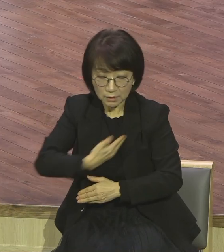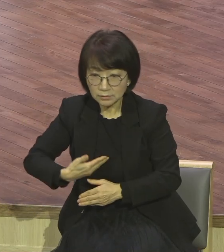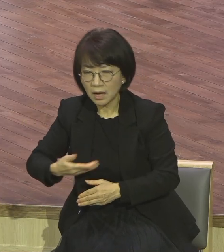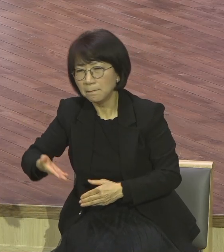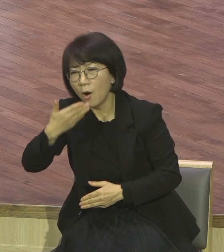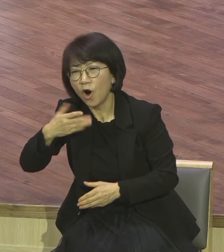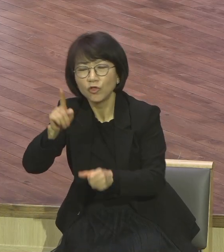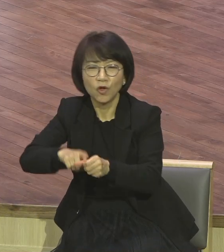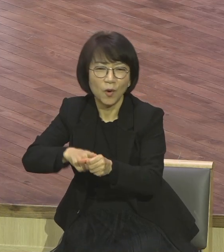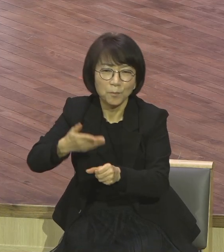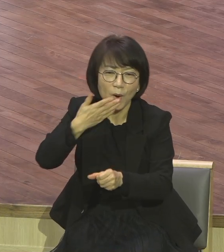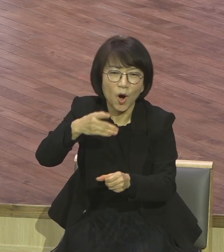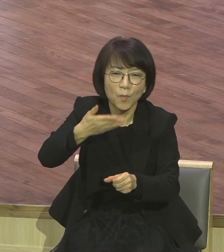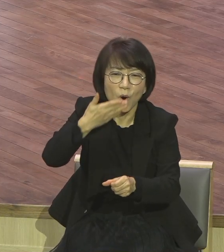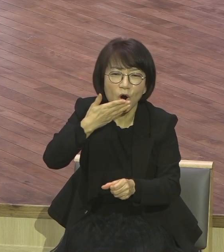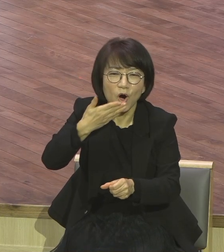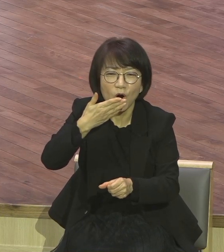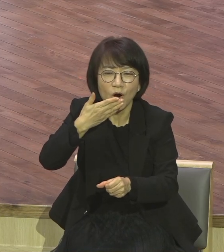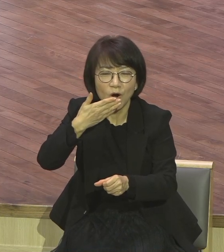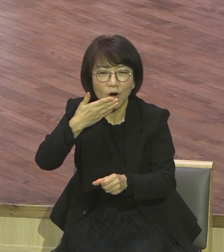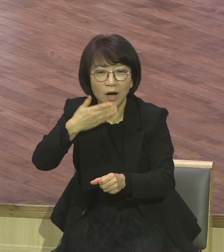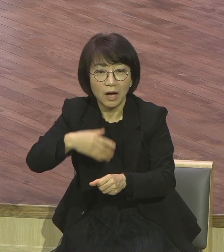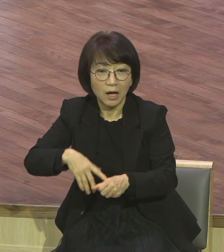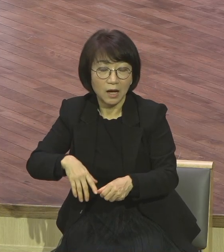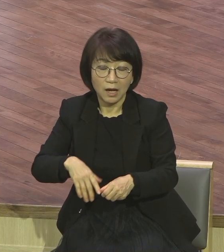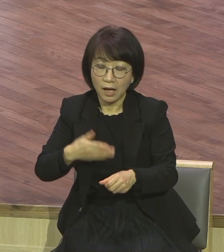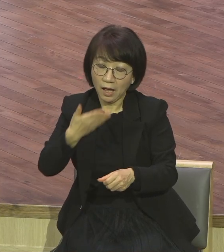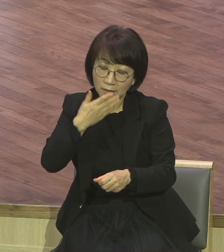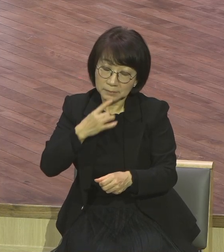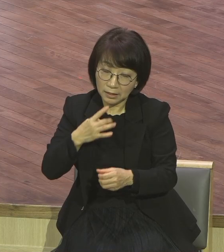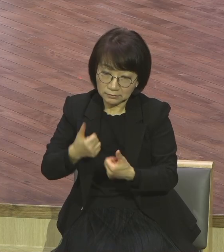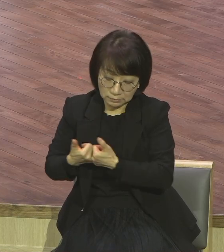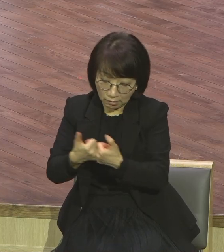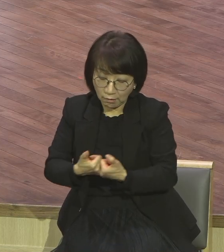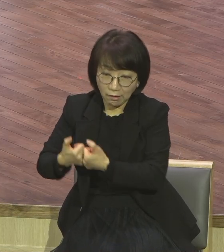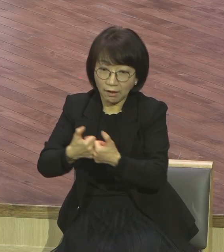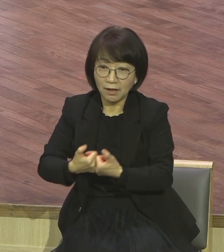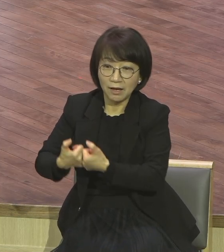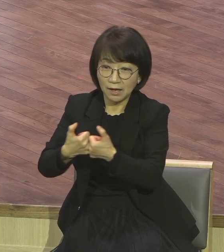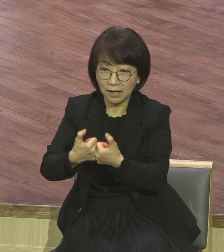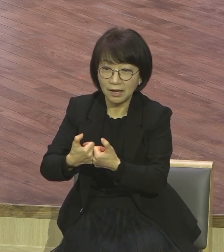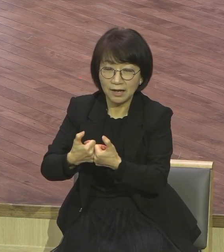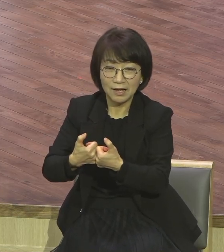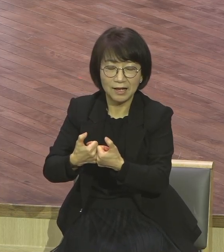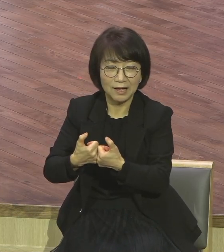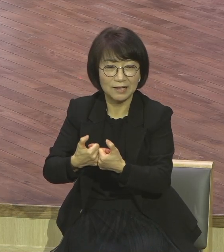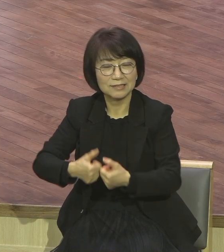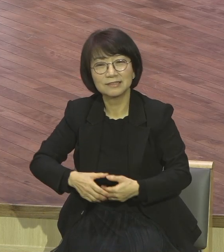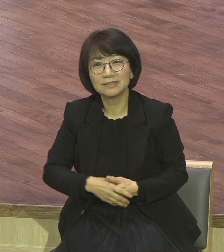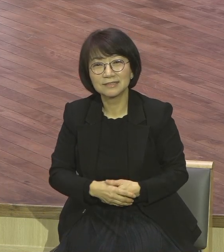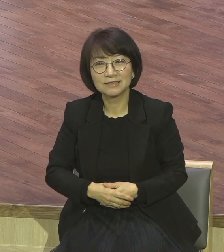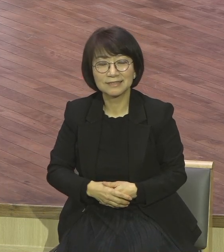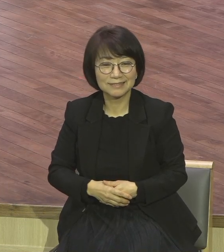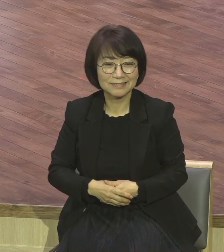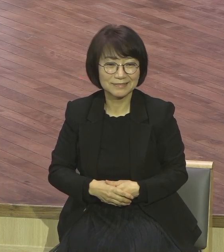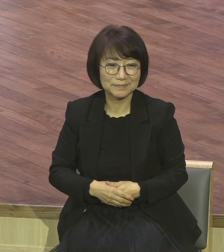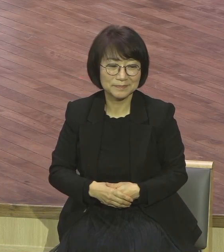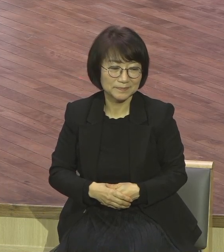육신적인 것 물질적인 것 이렇게 해석을 하기 때문에 이 상황이